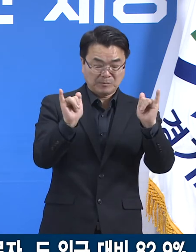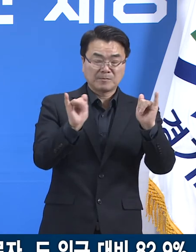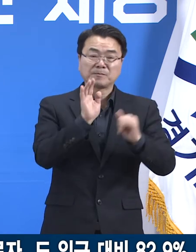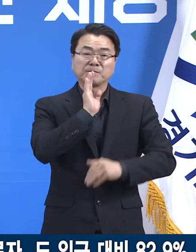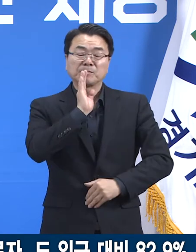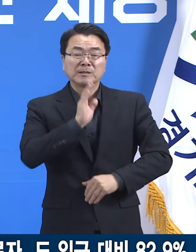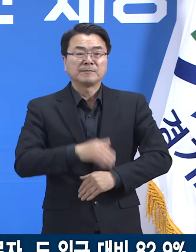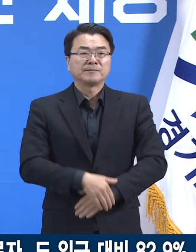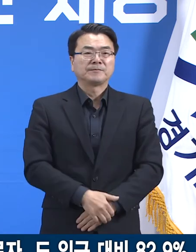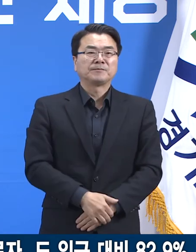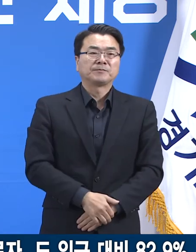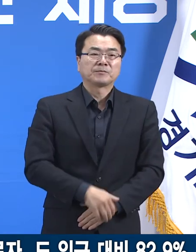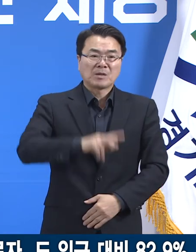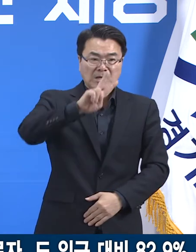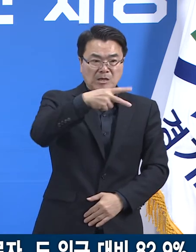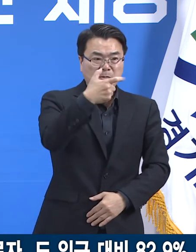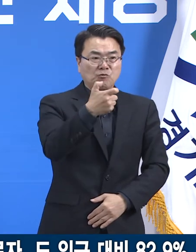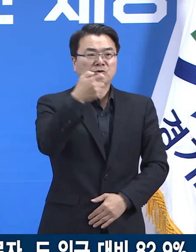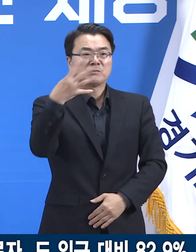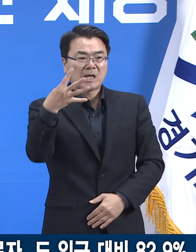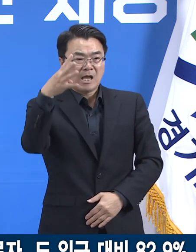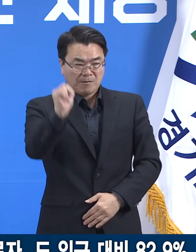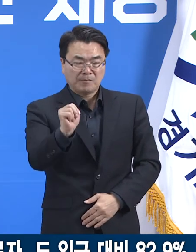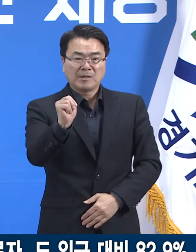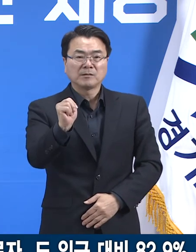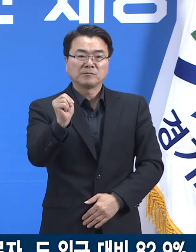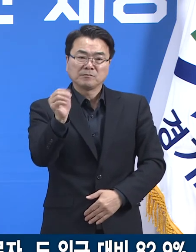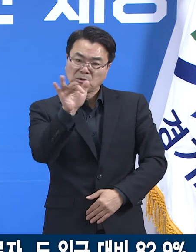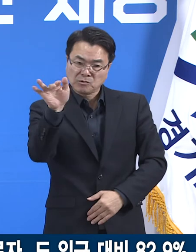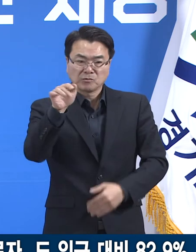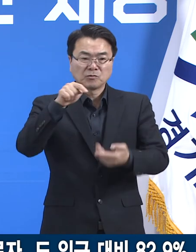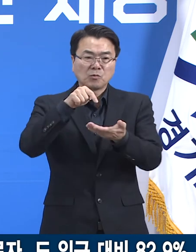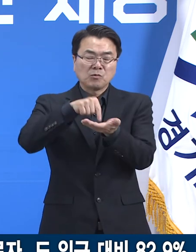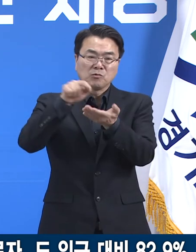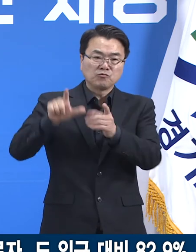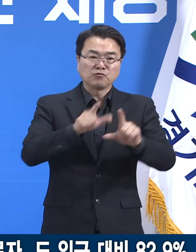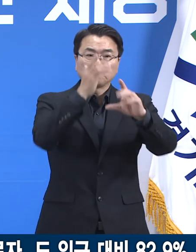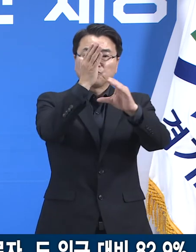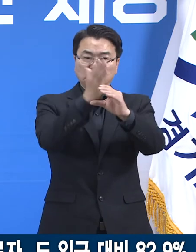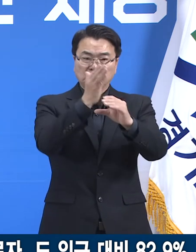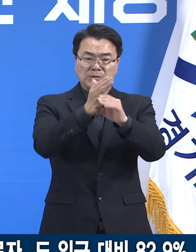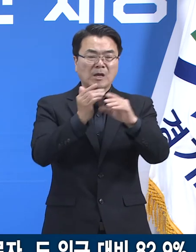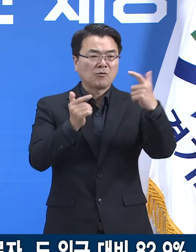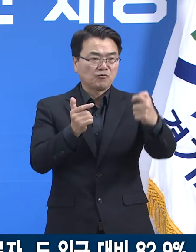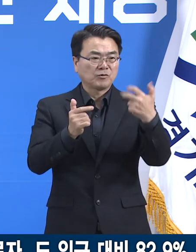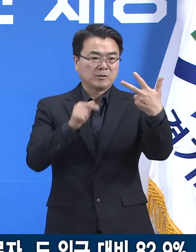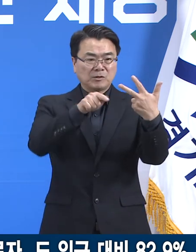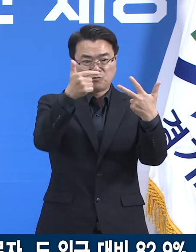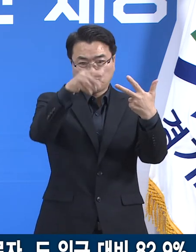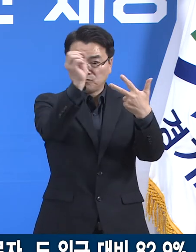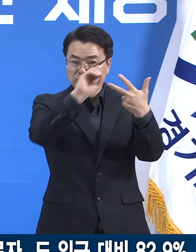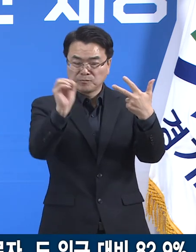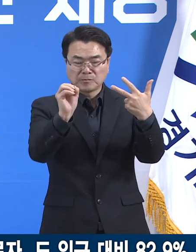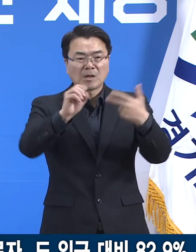기준으로 264만 6,165명이며 이 중에서 67.6%인